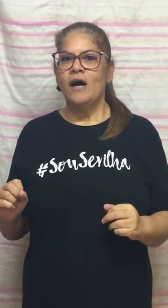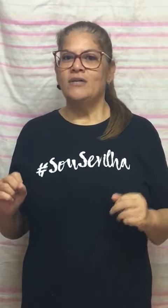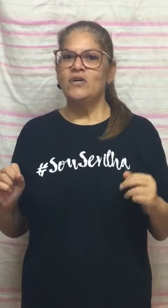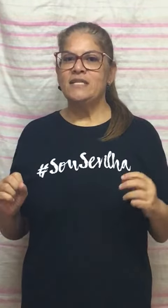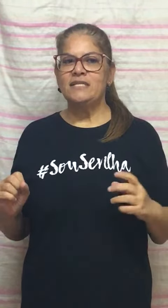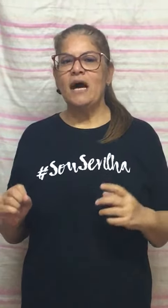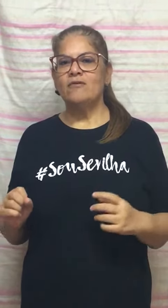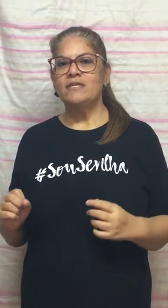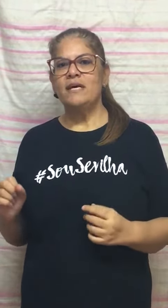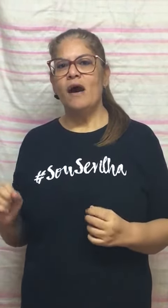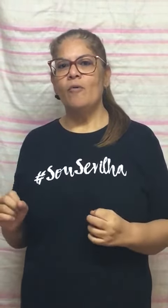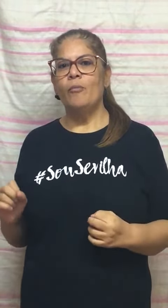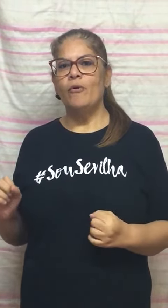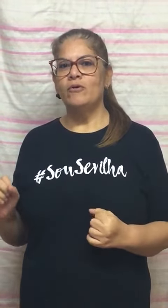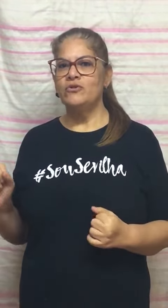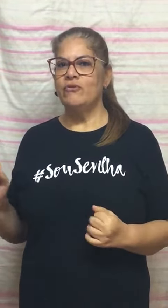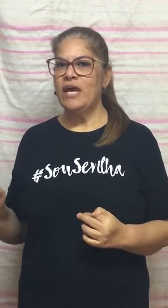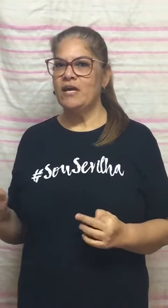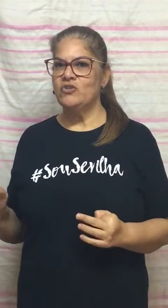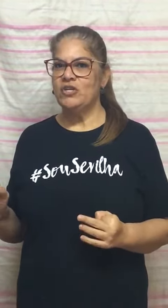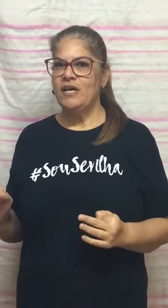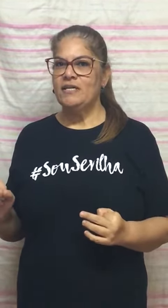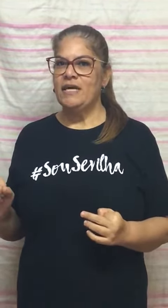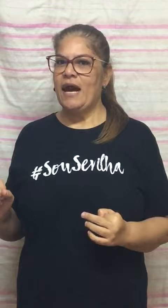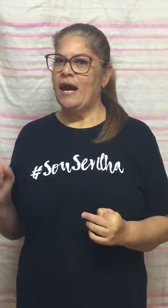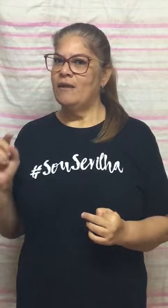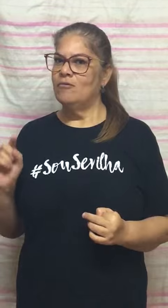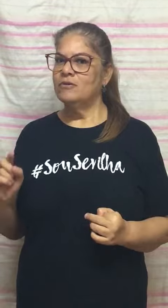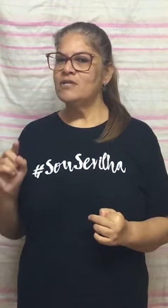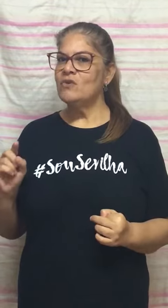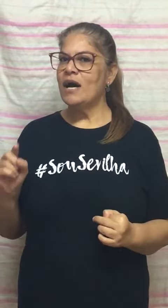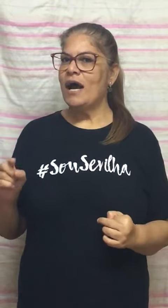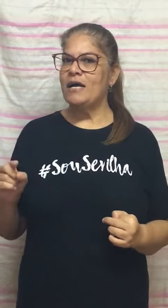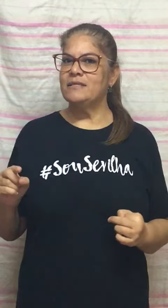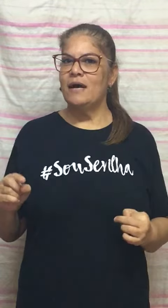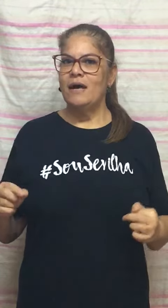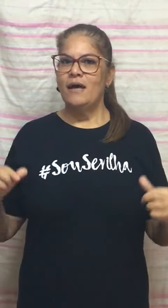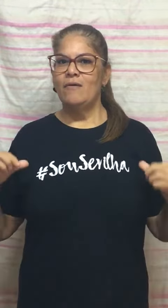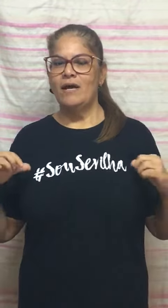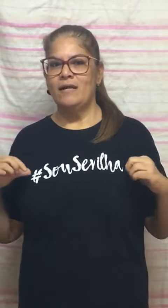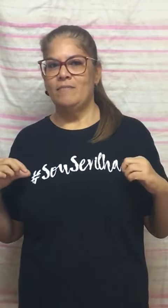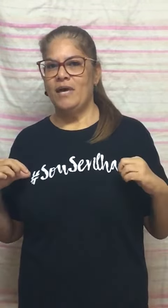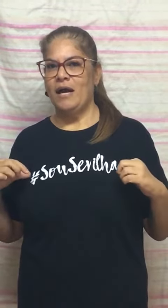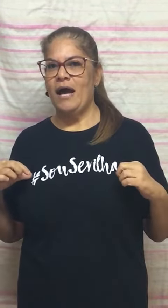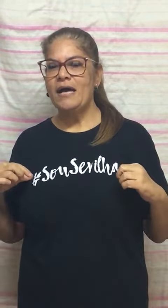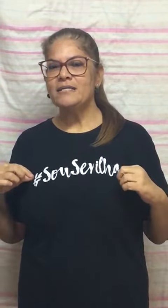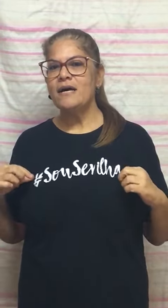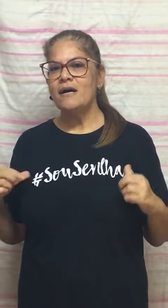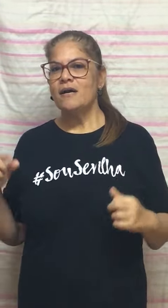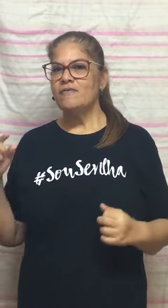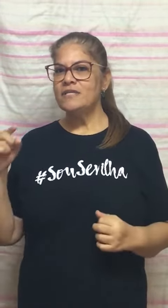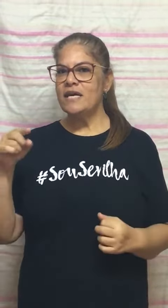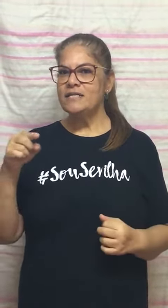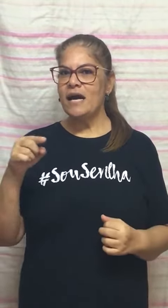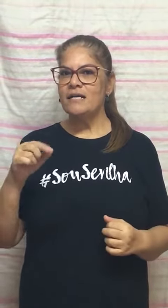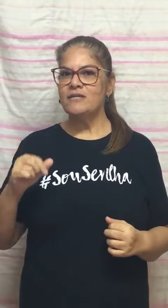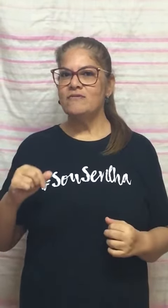as nossas aulas serão um pouco diferentes, será cada um na sua casa, eu aqui na minha casa e vocês na casa de